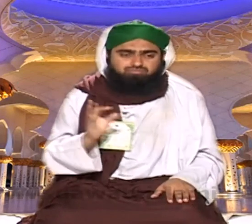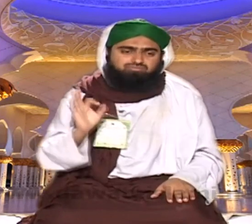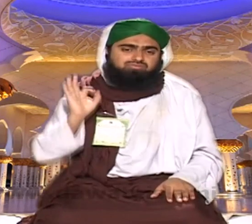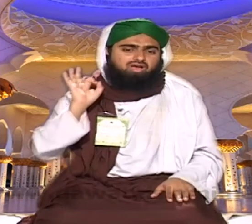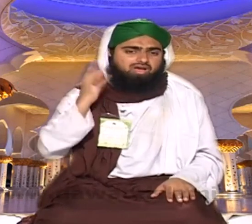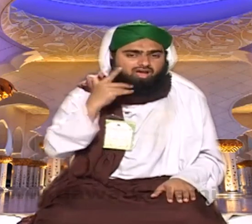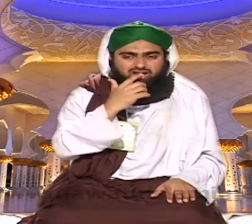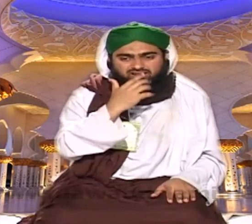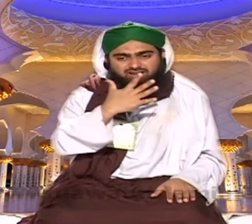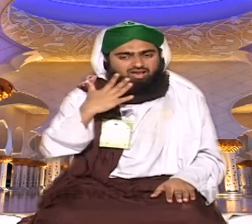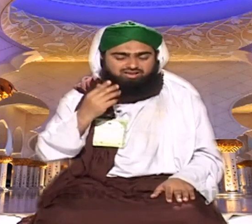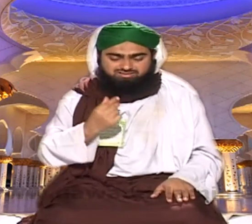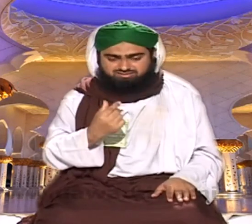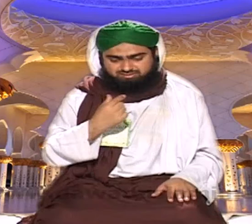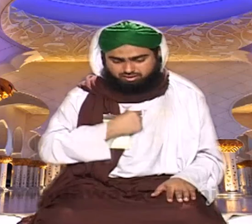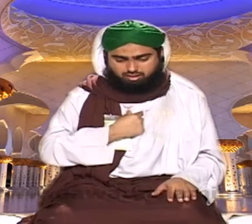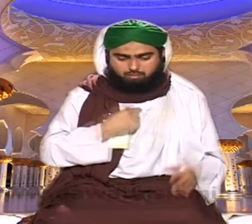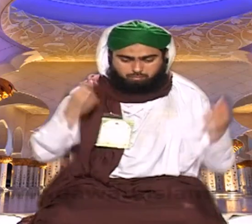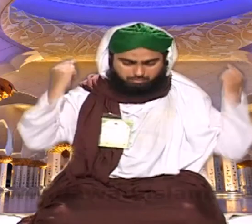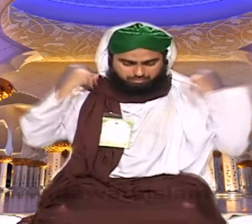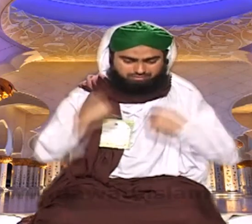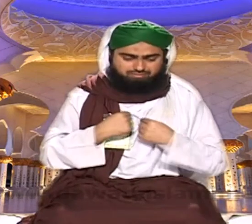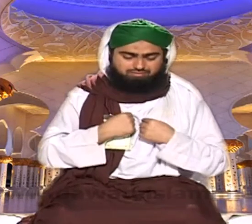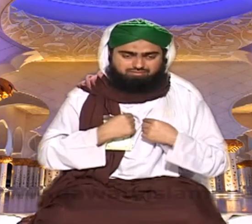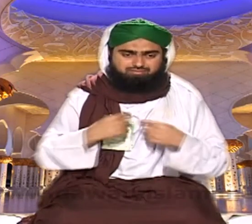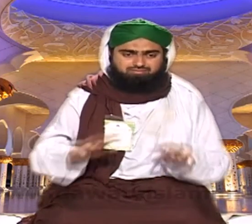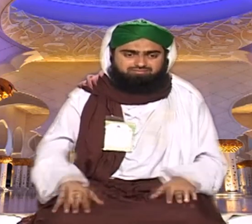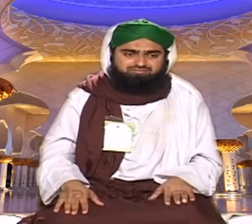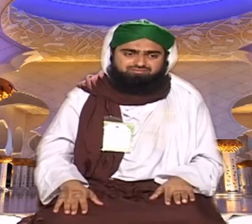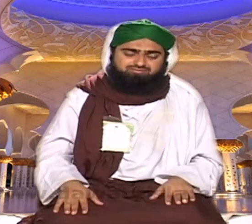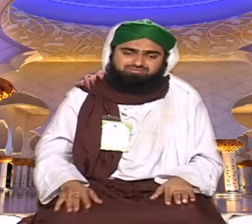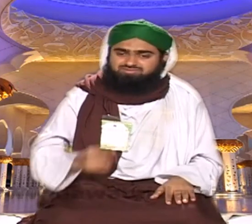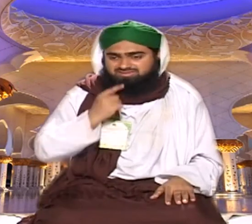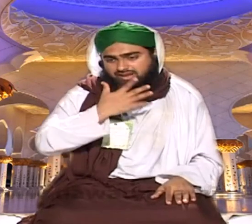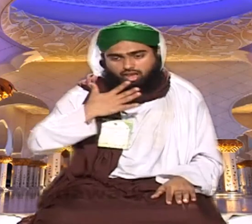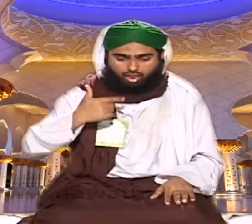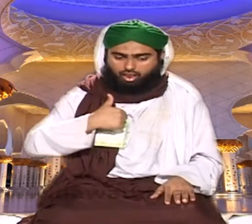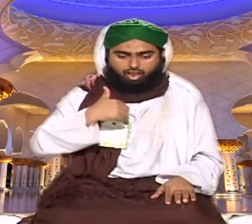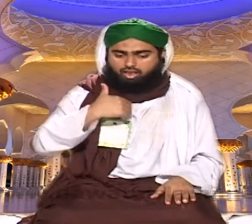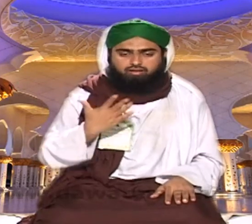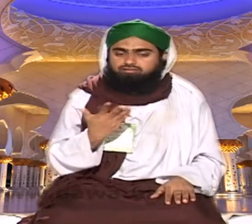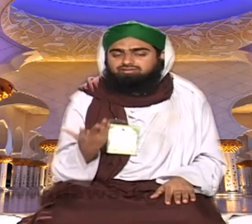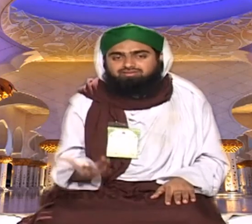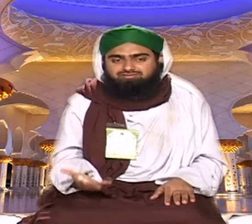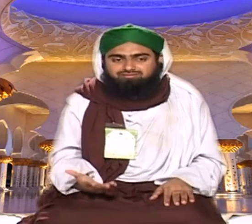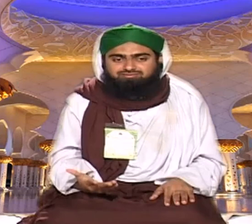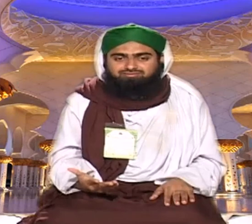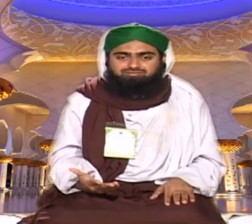لیتے ہیں سب ہی ڈبی بانتے ہیں آن طور پر چاندی کی اول تو یہ چاندی کی ہوتی نہیں چاندی کی نہیں ہوتی ہے اور اگر بلپرد وہ